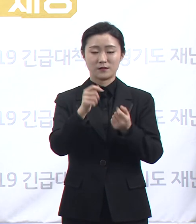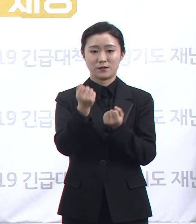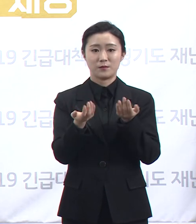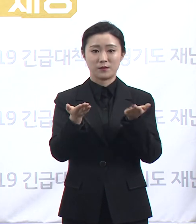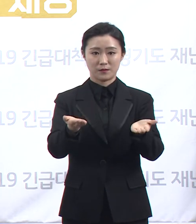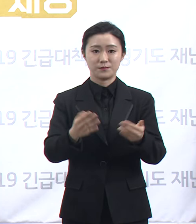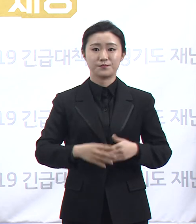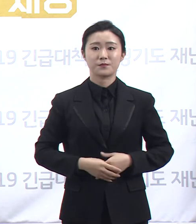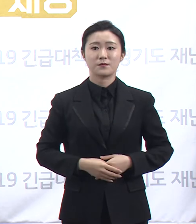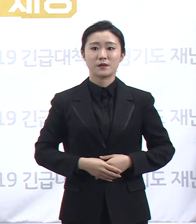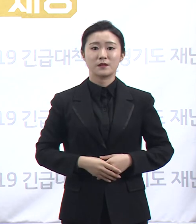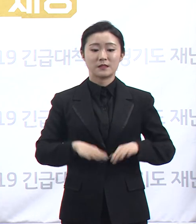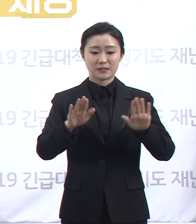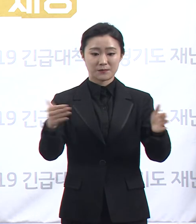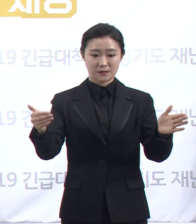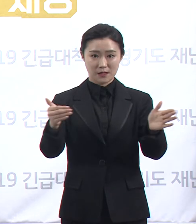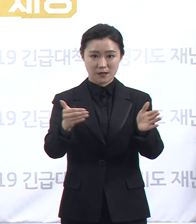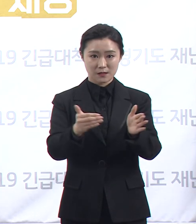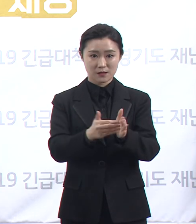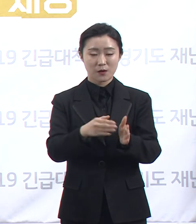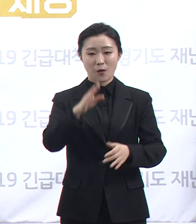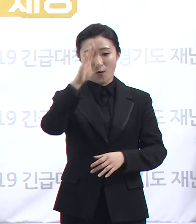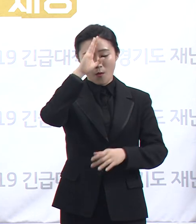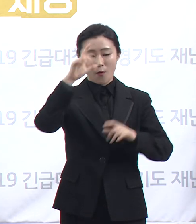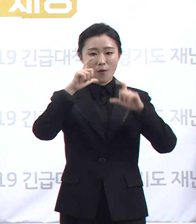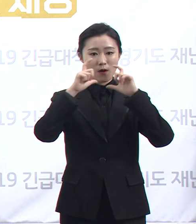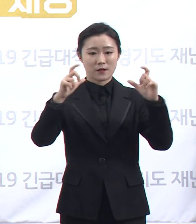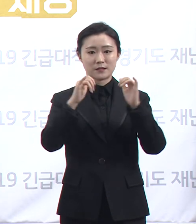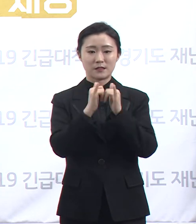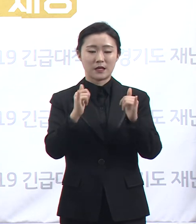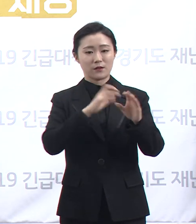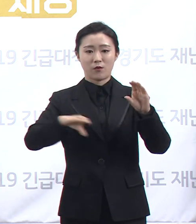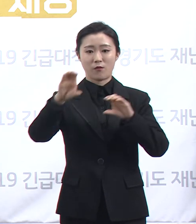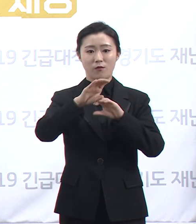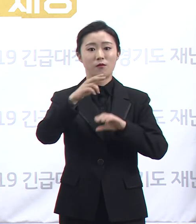진단검사 실시 결과 101명 전원 음성 판정되었습니다.